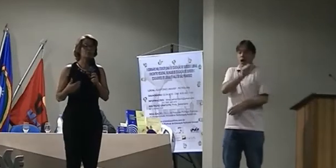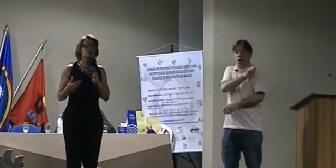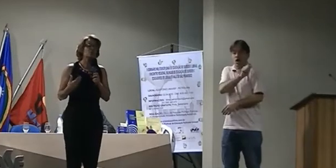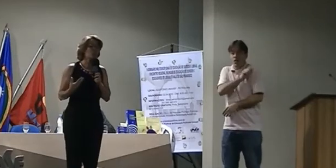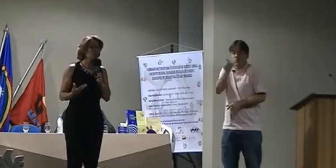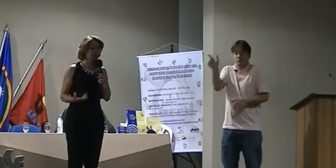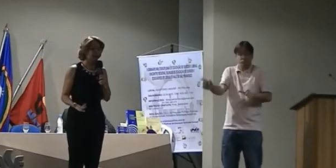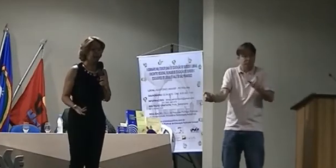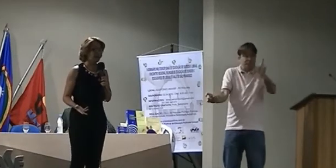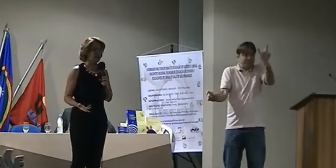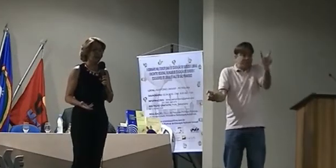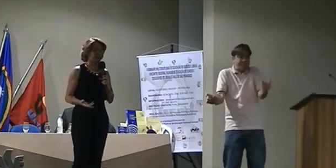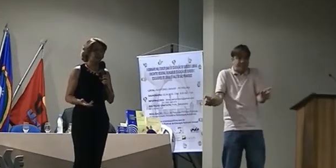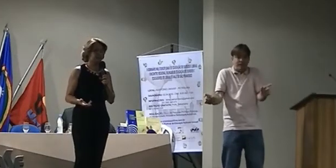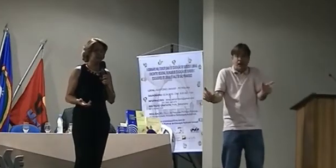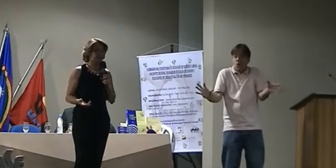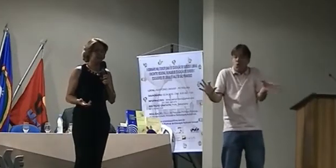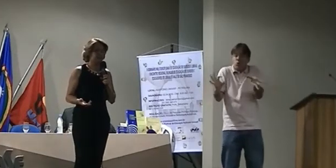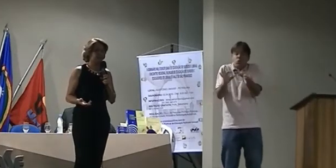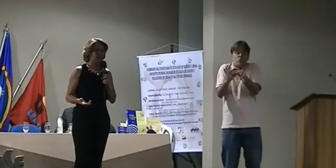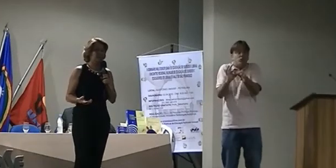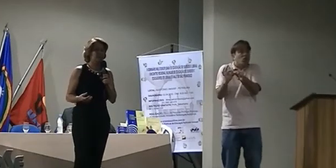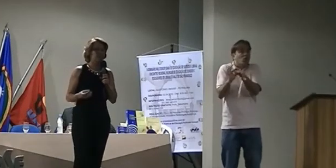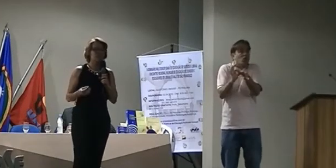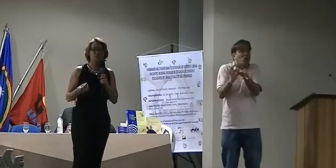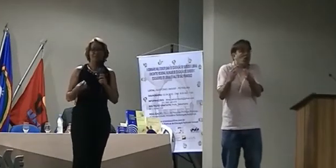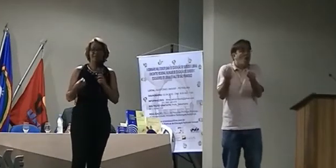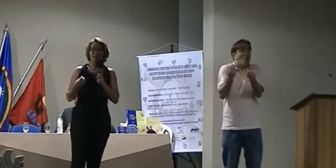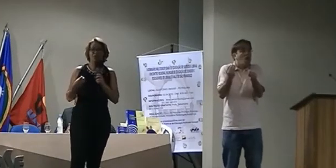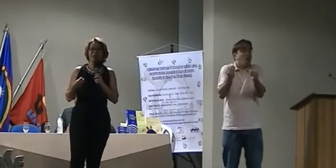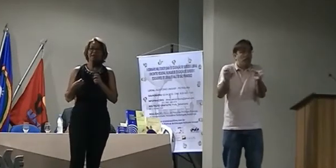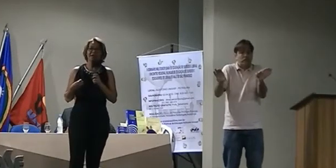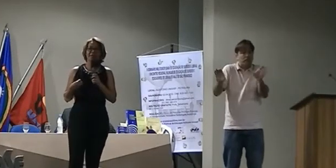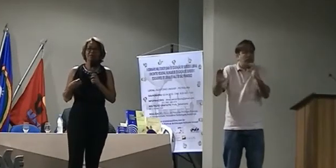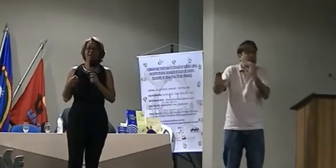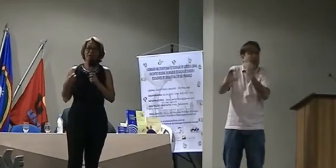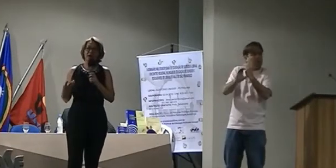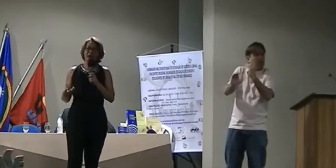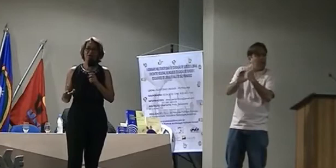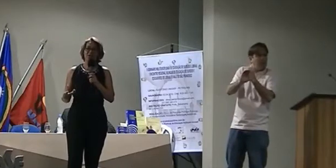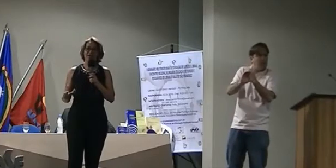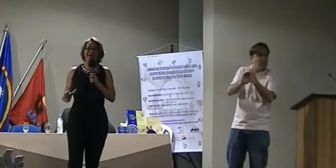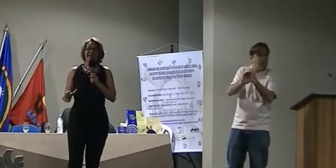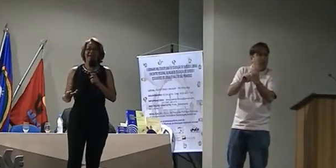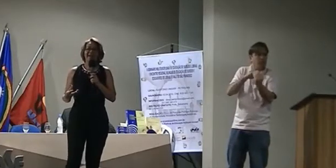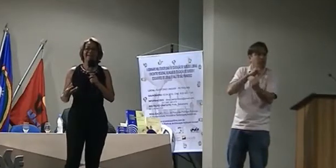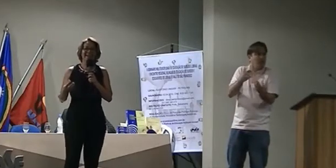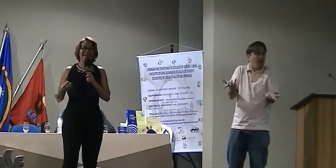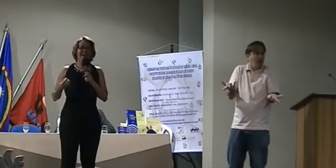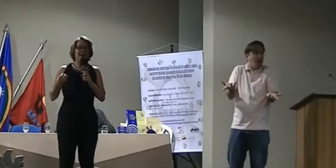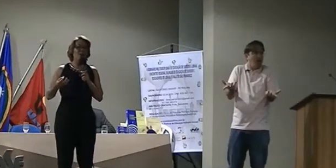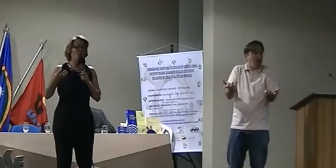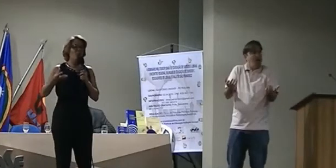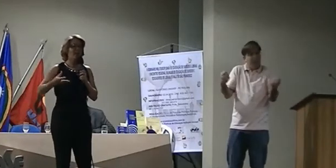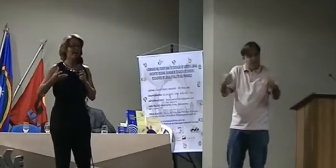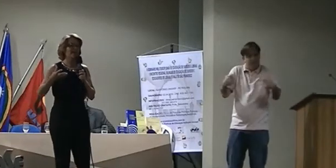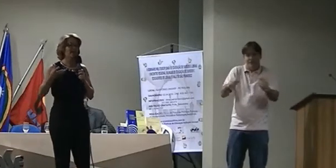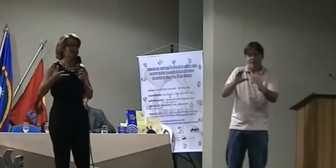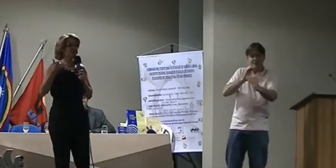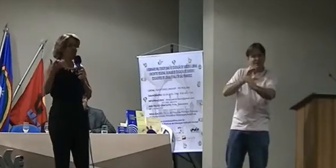nos comunicar com ele? Se nós não dominamos a linguagem que é o mecanismo que